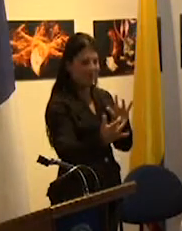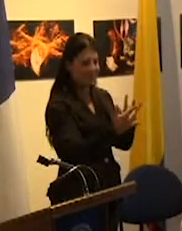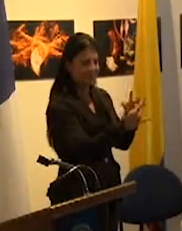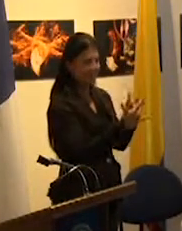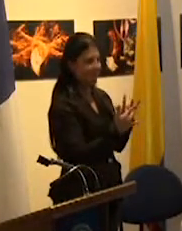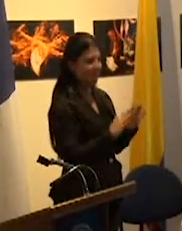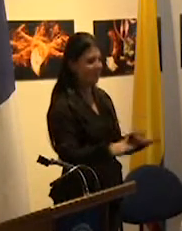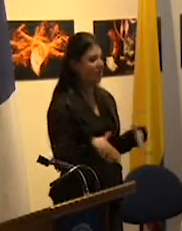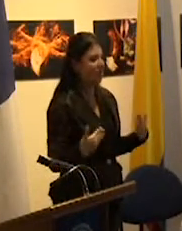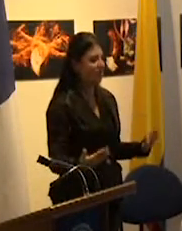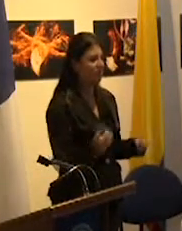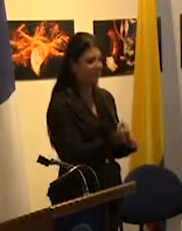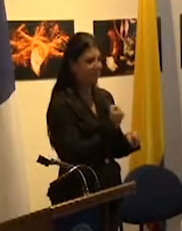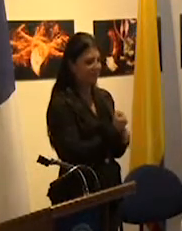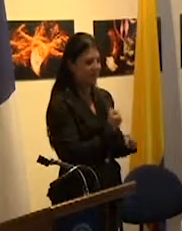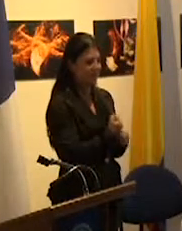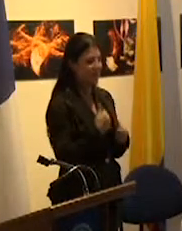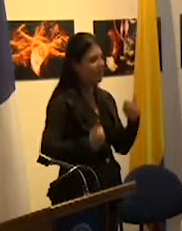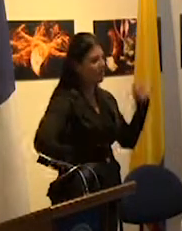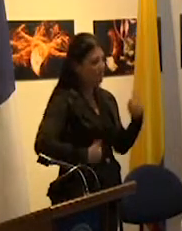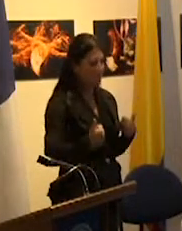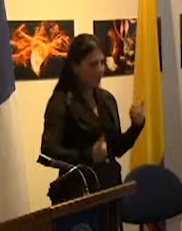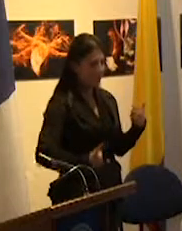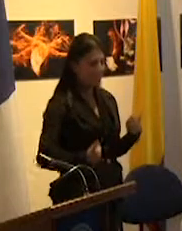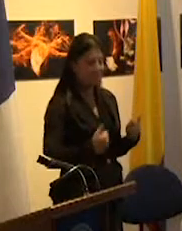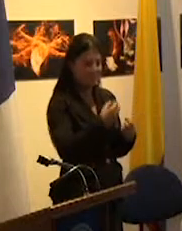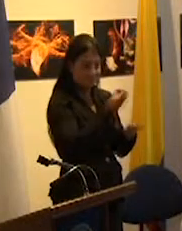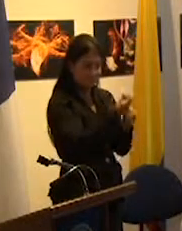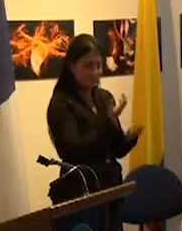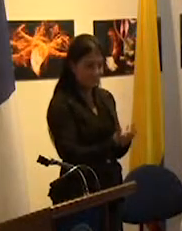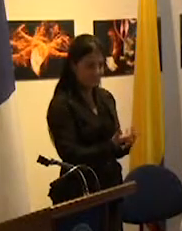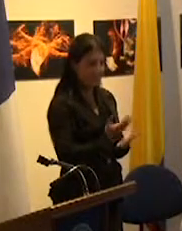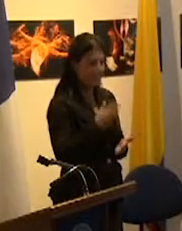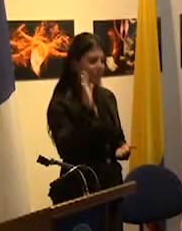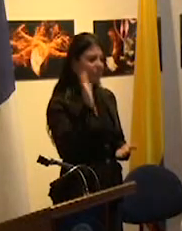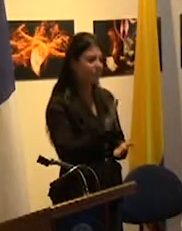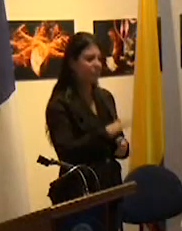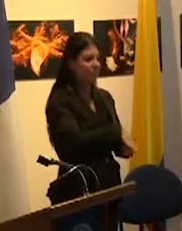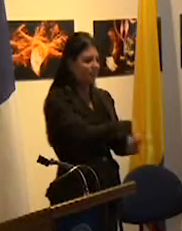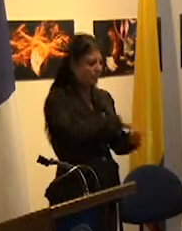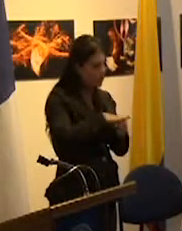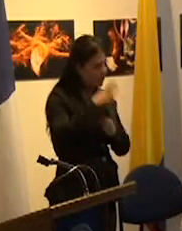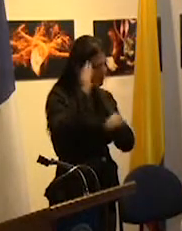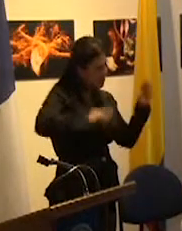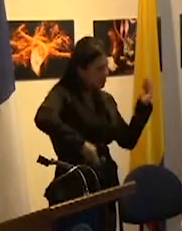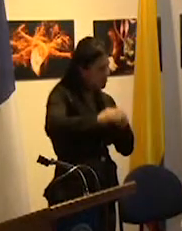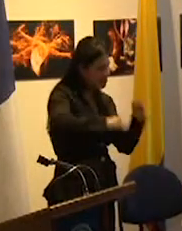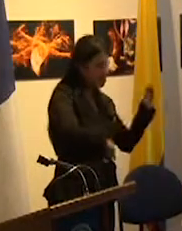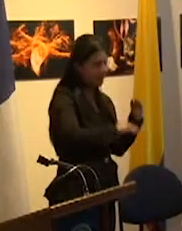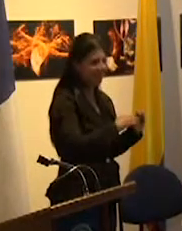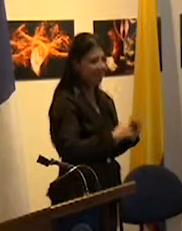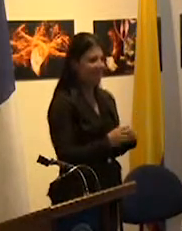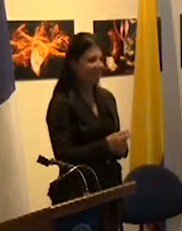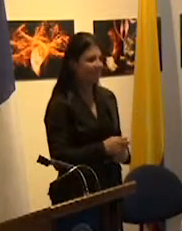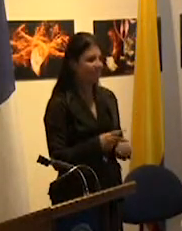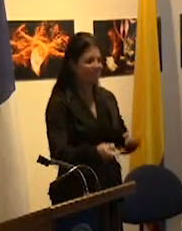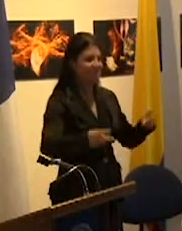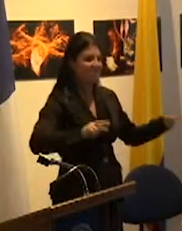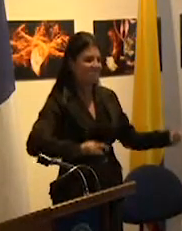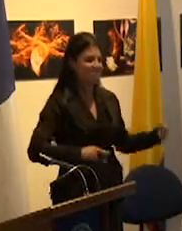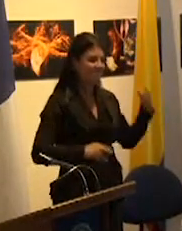práctica es decir la estructura conceptual de las situaciones de desacuerdo o de discordancia